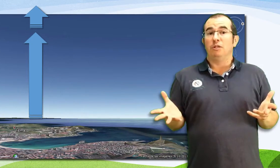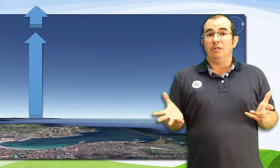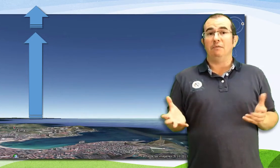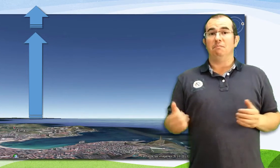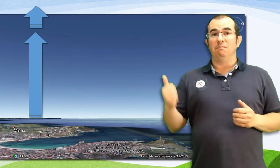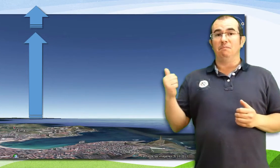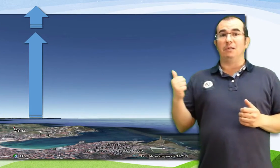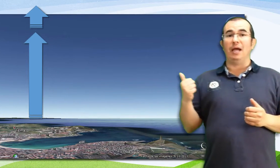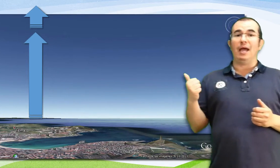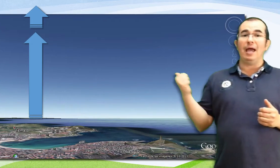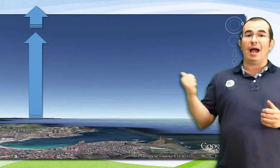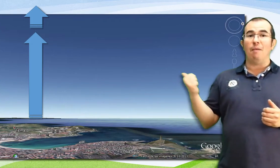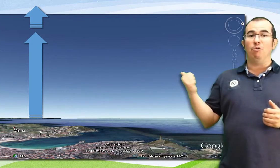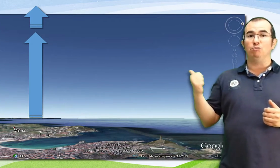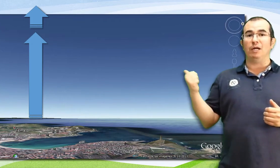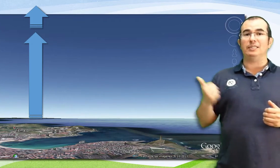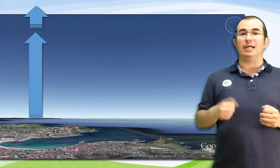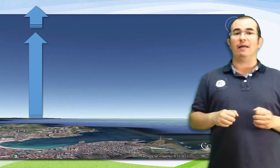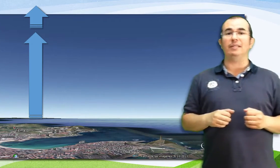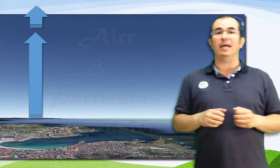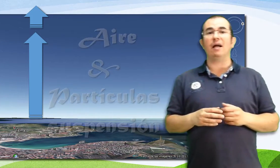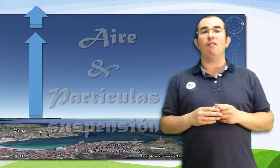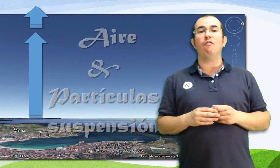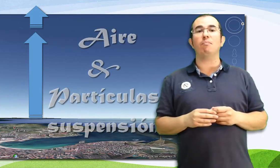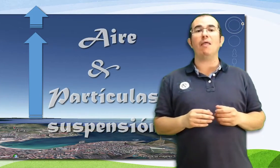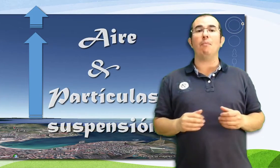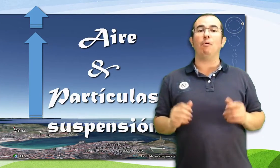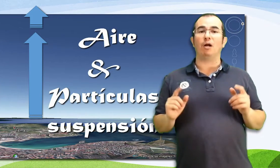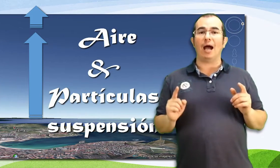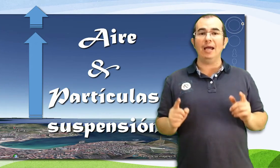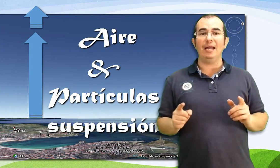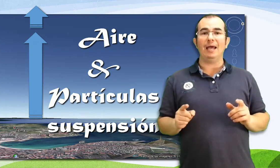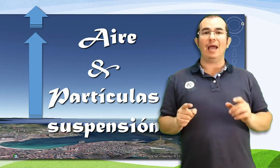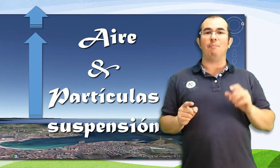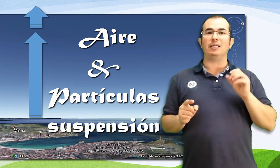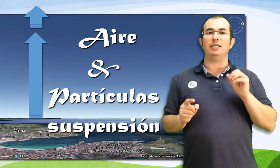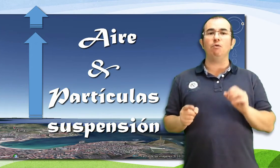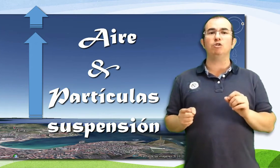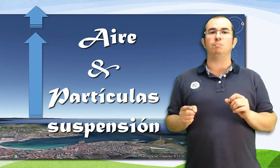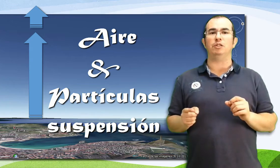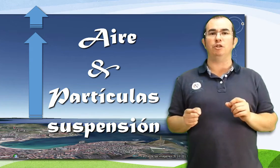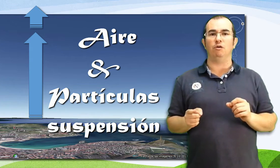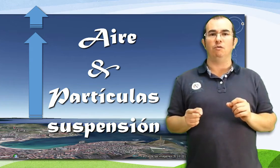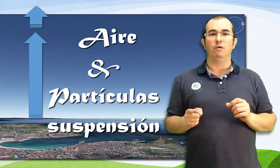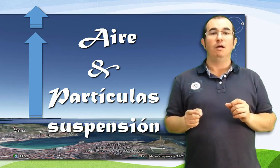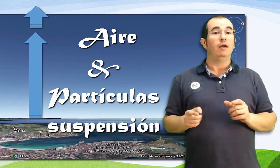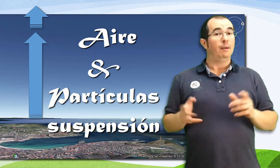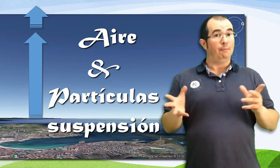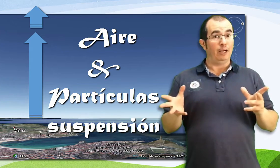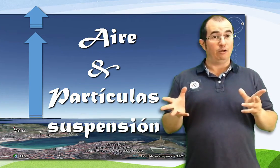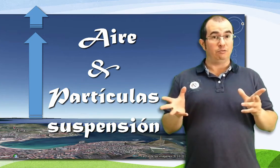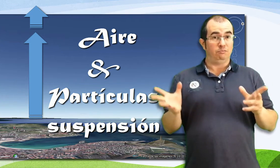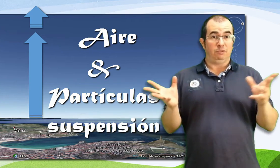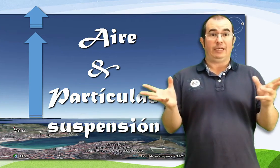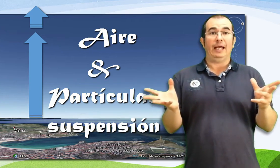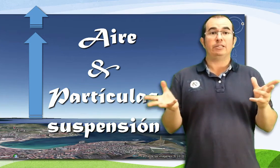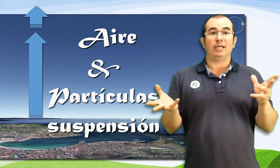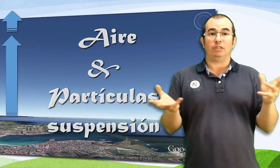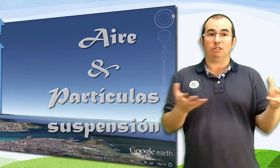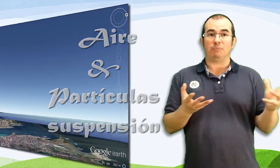dicir que é a envoltura externa da Terra formada por aire e partículas de suspensión Pero, que é? Cales son estas